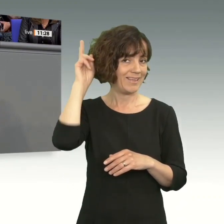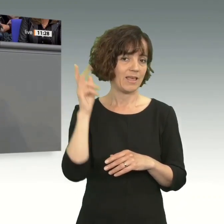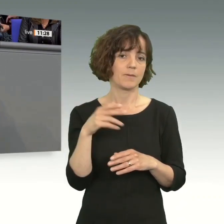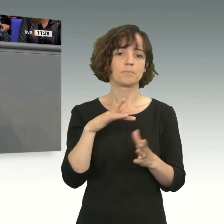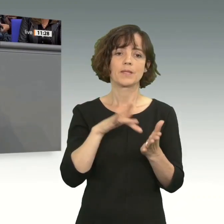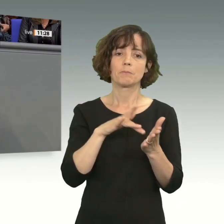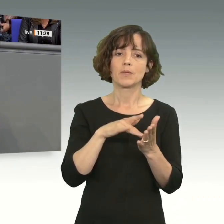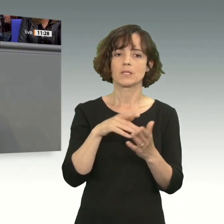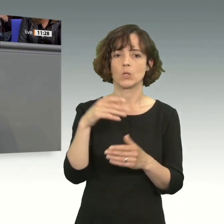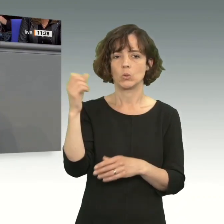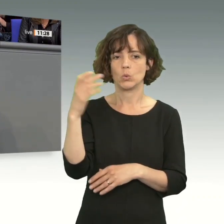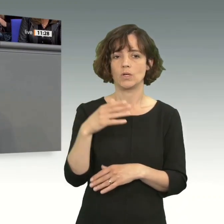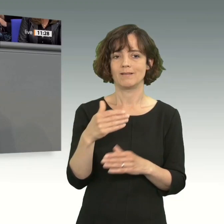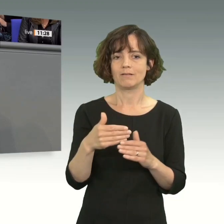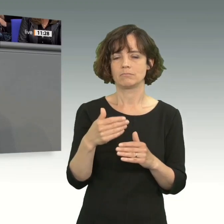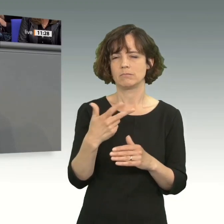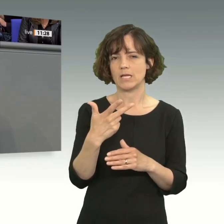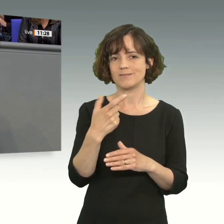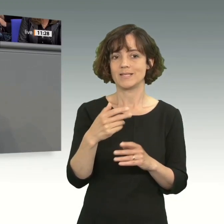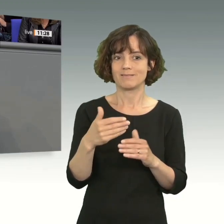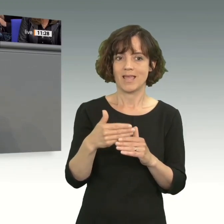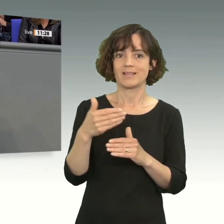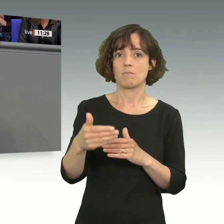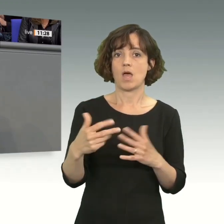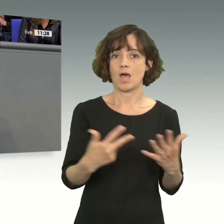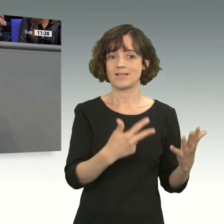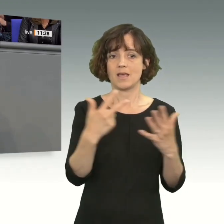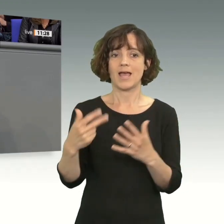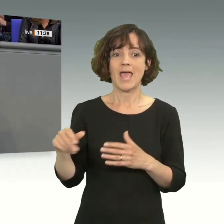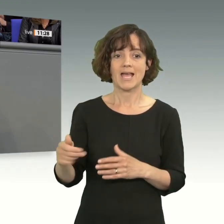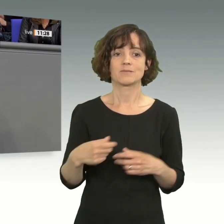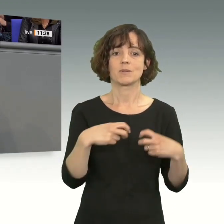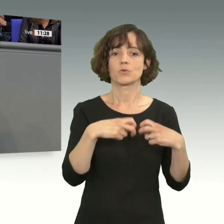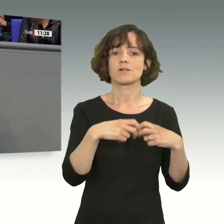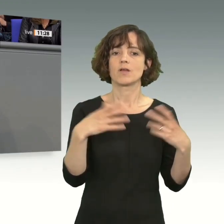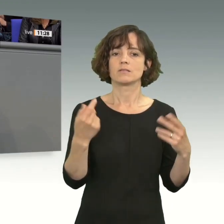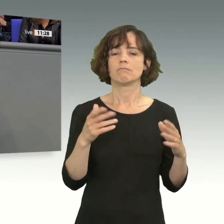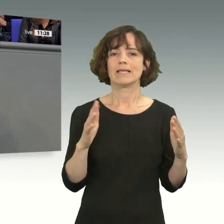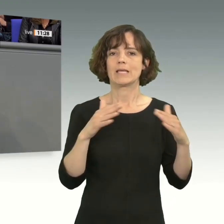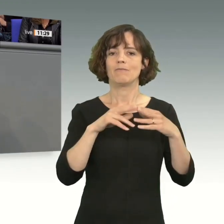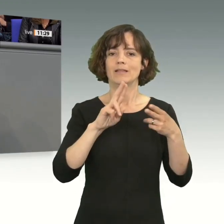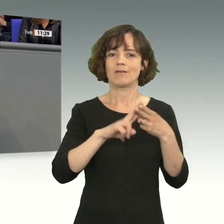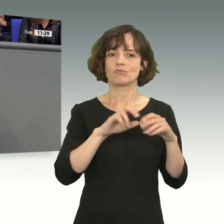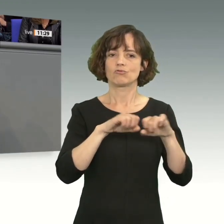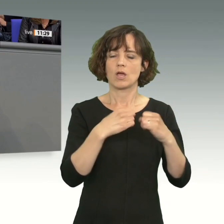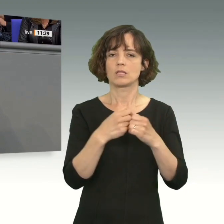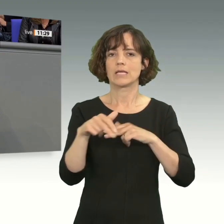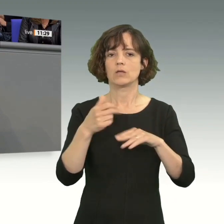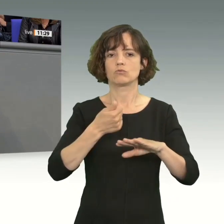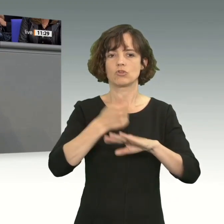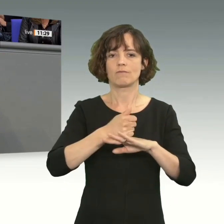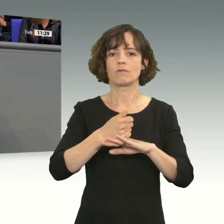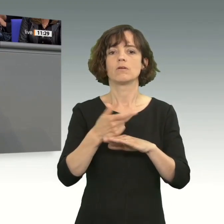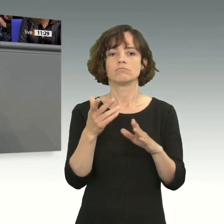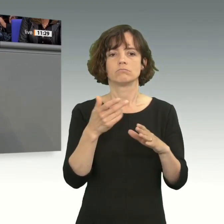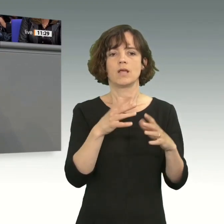nach nunmehr acht Jahren, findet in Brüssel erst mal ein Gipfeltreffen der Staats- und Regierungschefs der Gemeinschaft der Staaten Lateinamerikas und der Karimik,